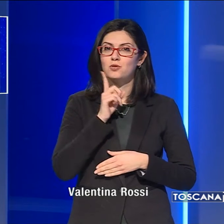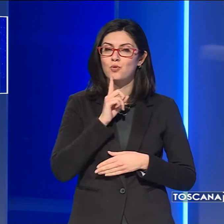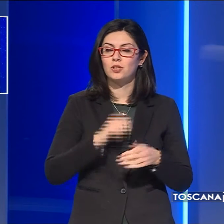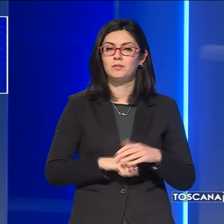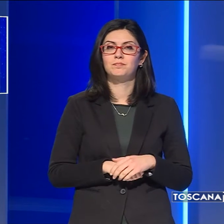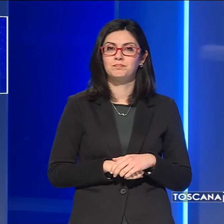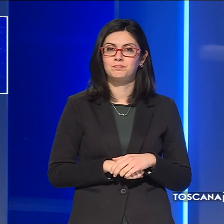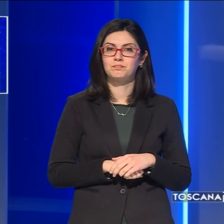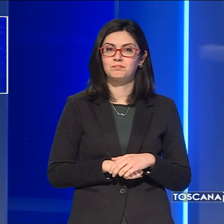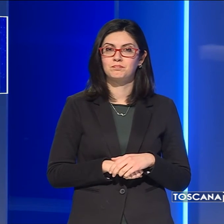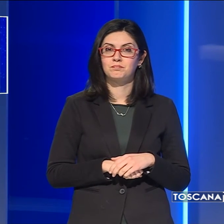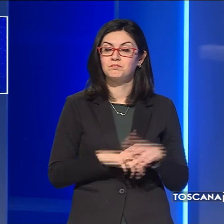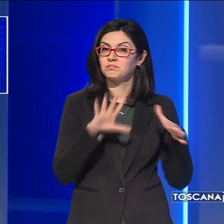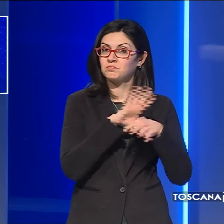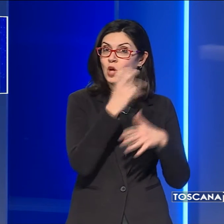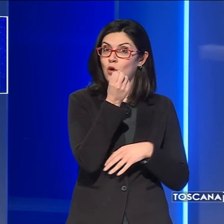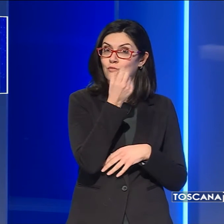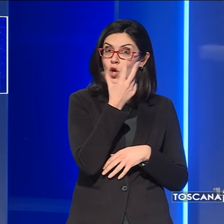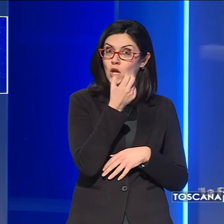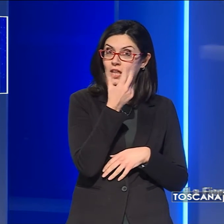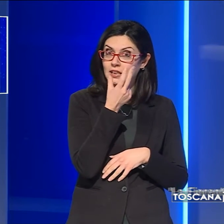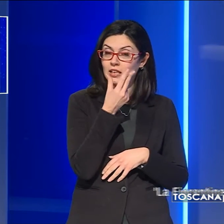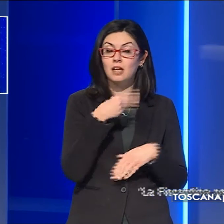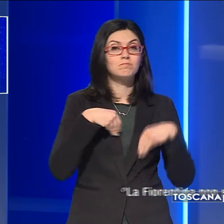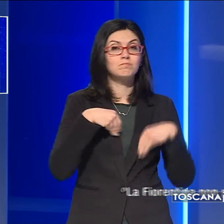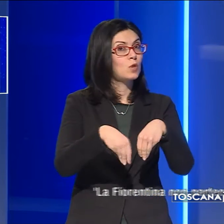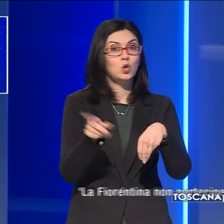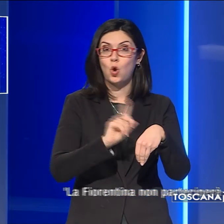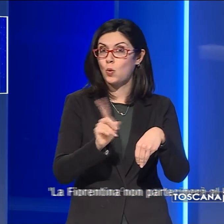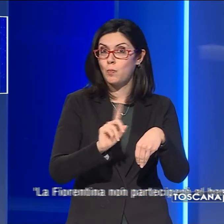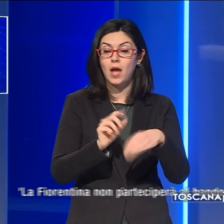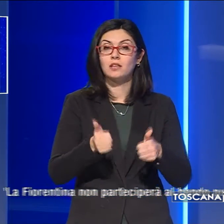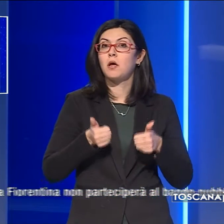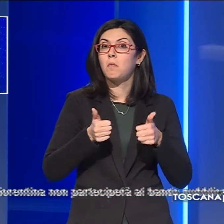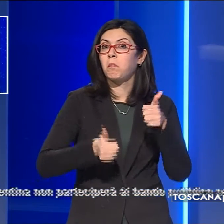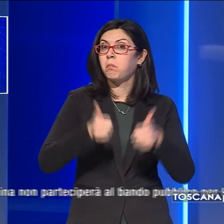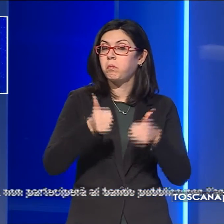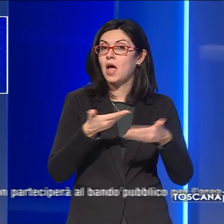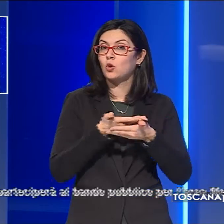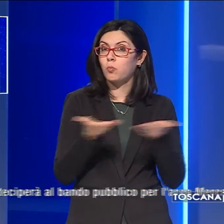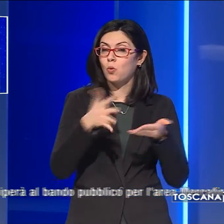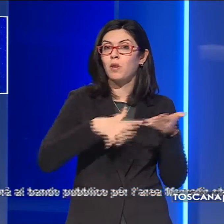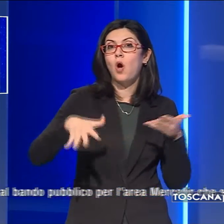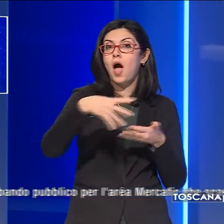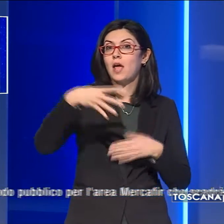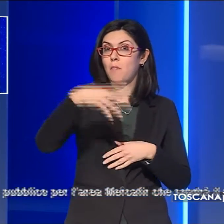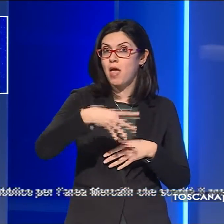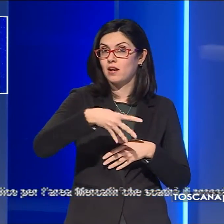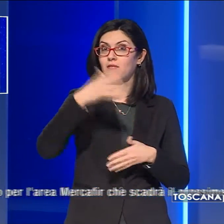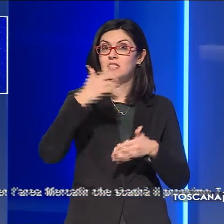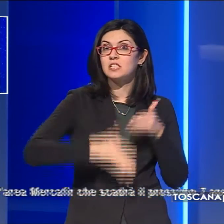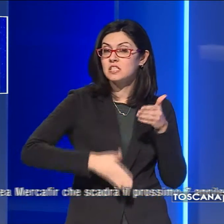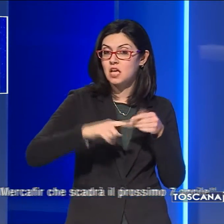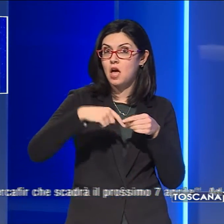sordi. La Fiorentina non parteciperà al bando pubblico per l'area Mercafir che scadrà il